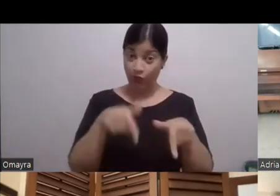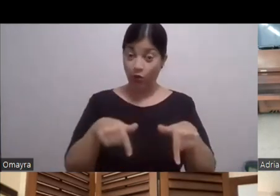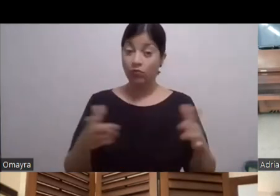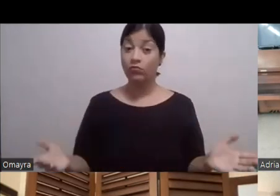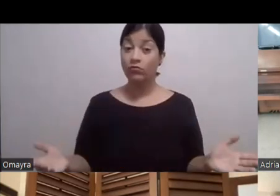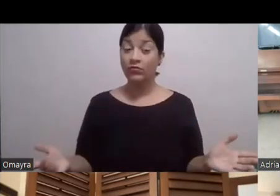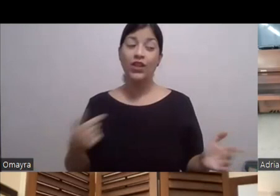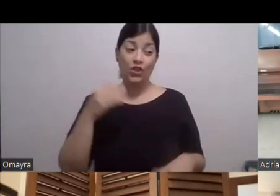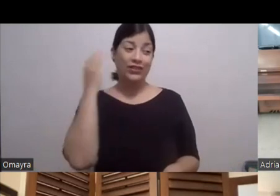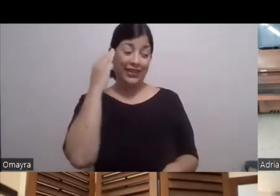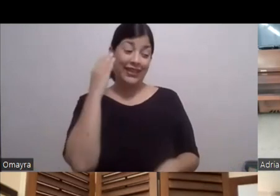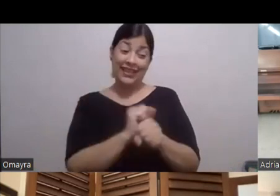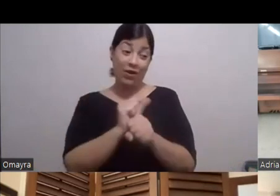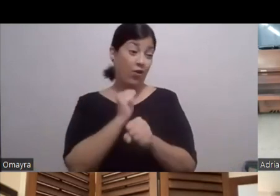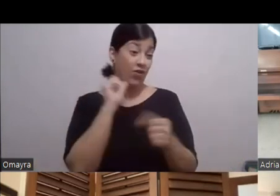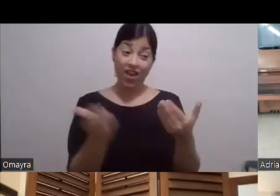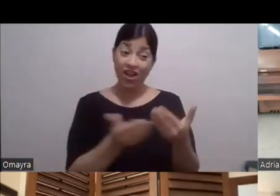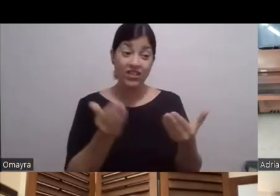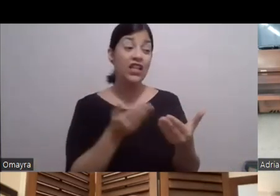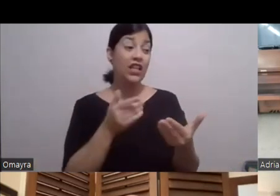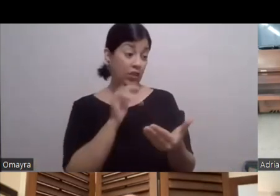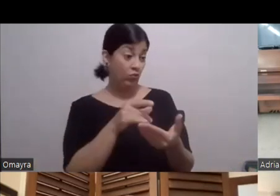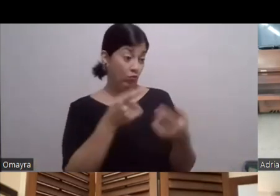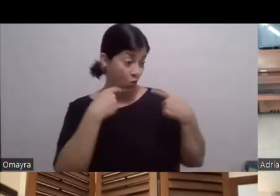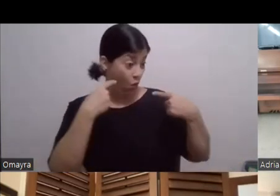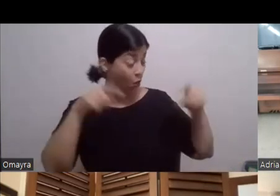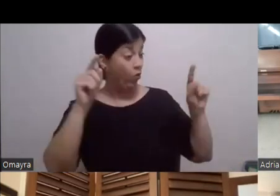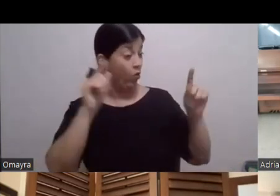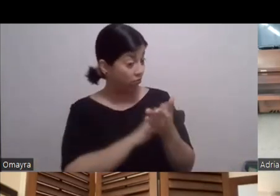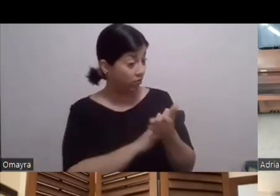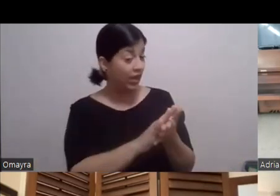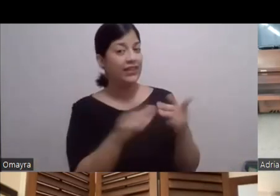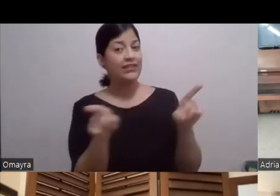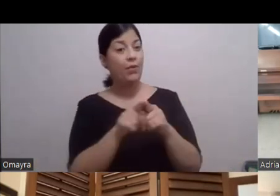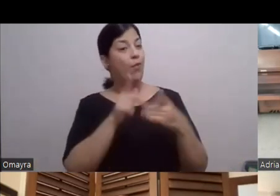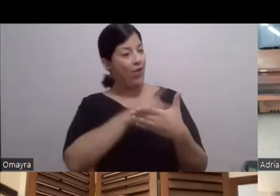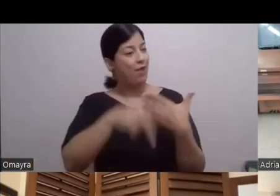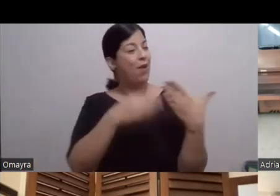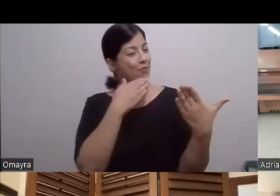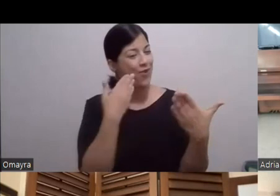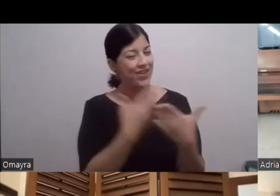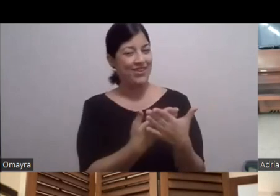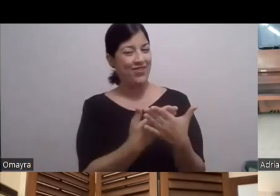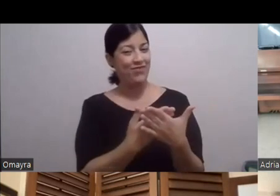Y ese es un logro Bien chévere Y aparte de un programa Bueno Un programa Educativo Sano